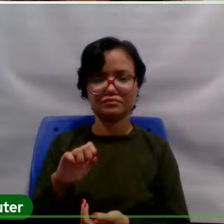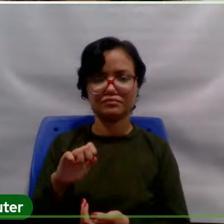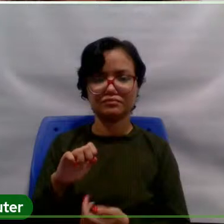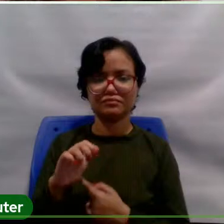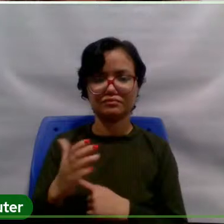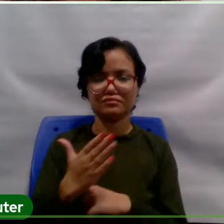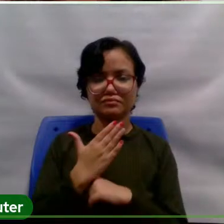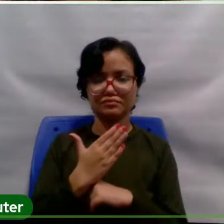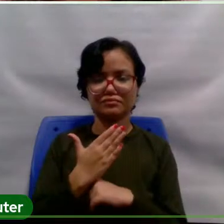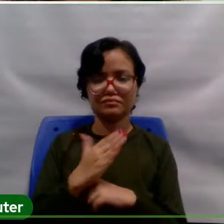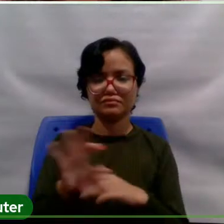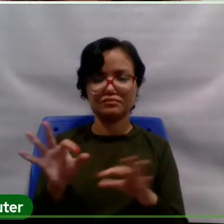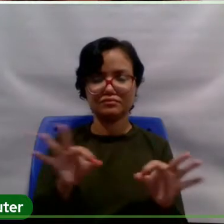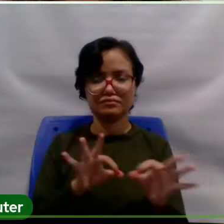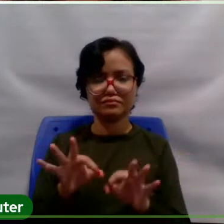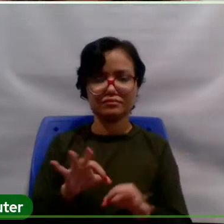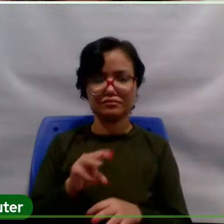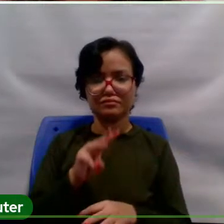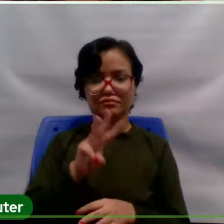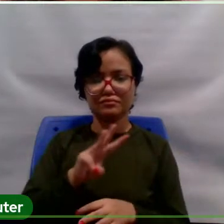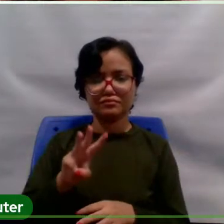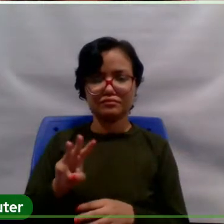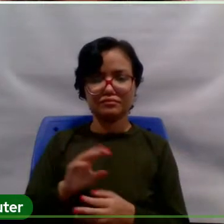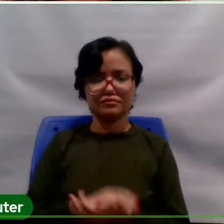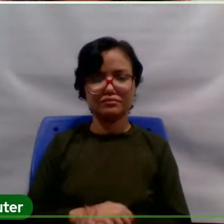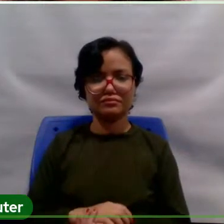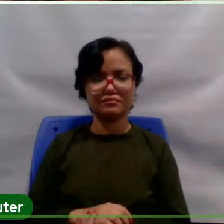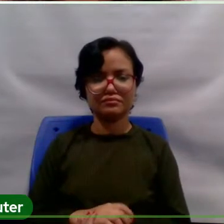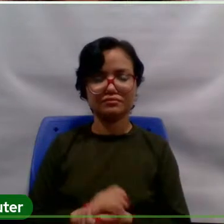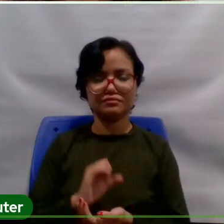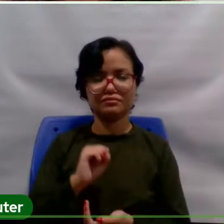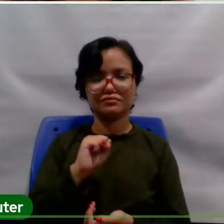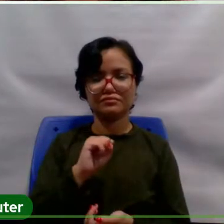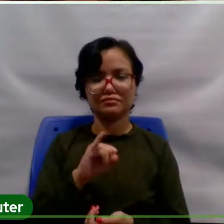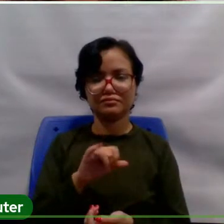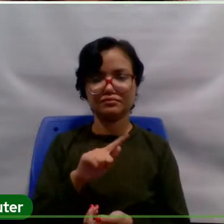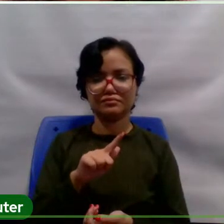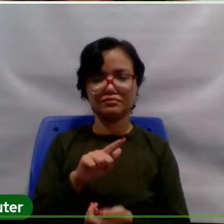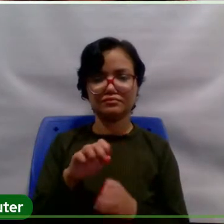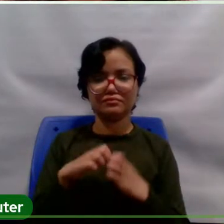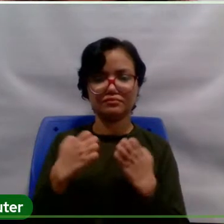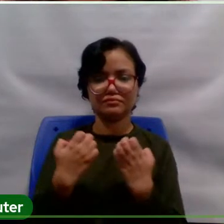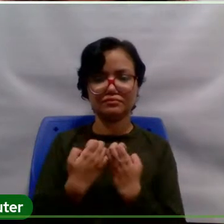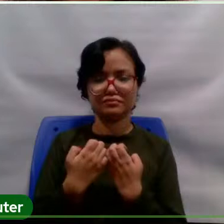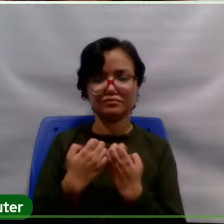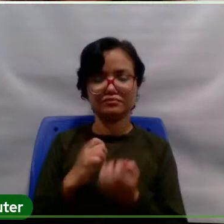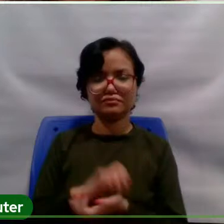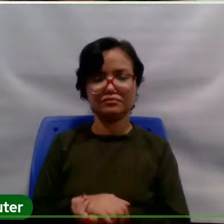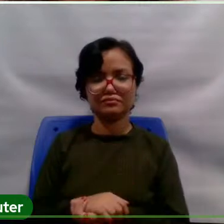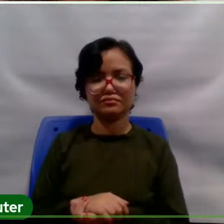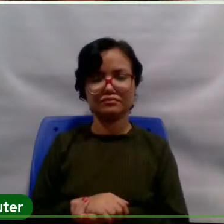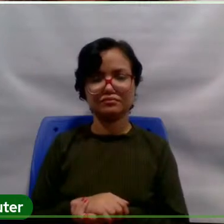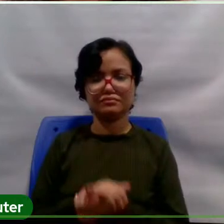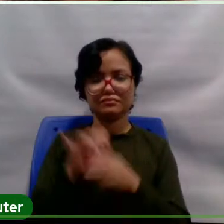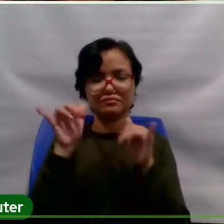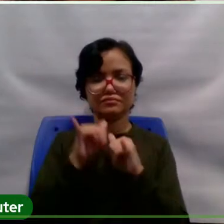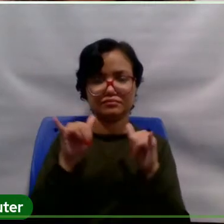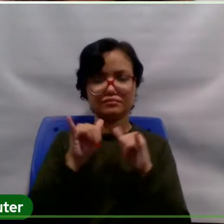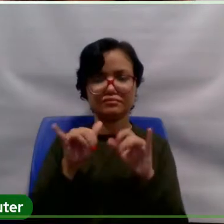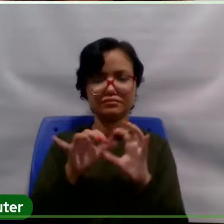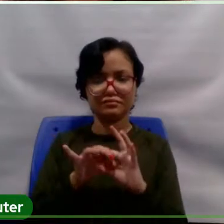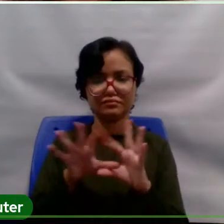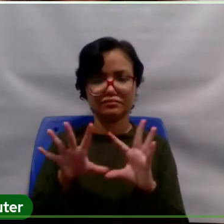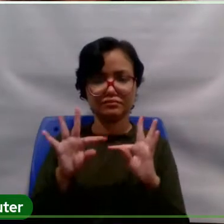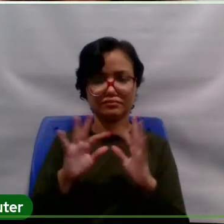né? Na organização do site, do SIG Evento, das informações, para que faça disponível da melhor forma possível para toda a